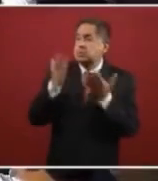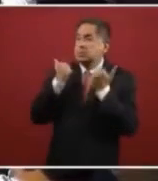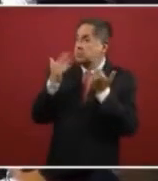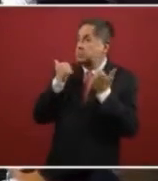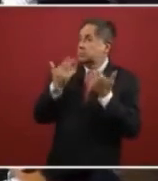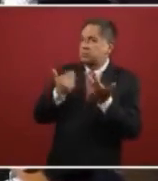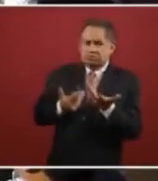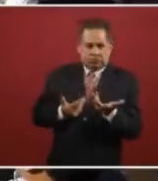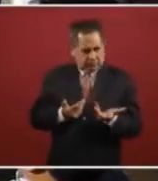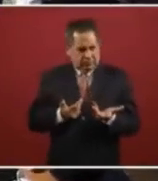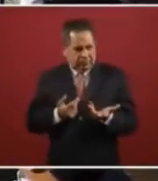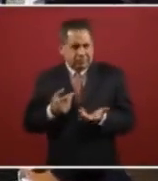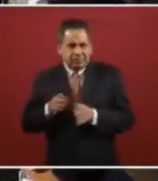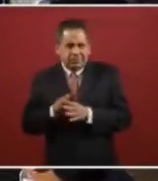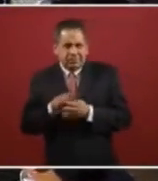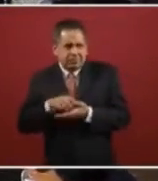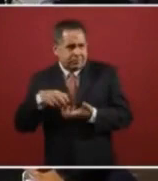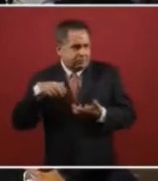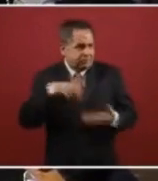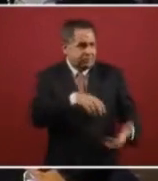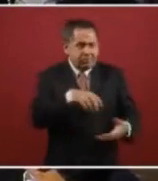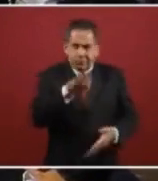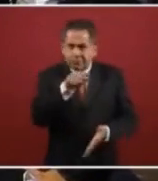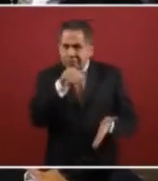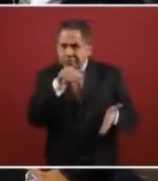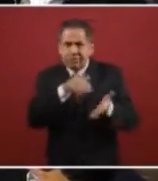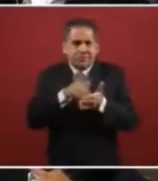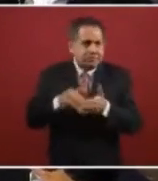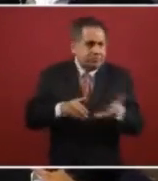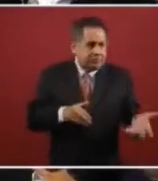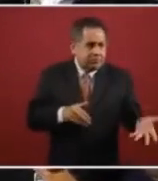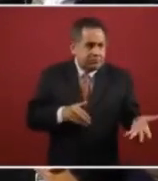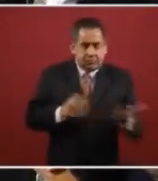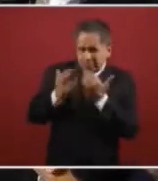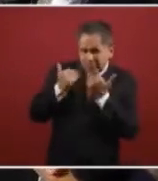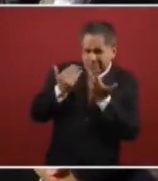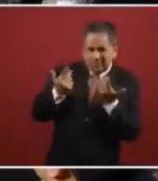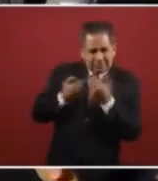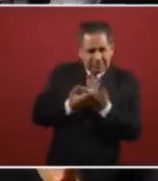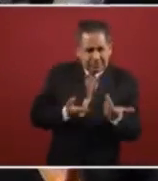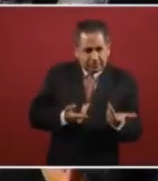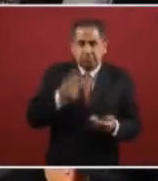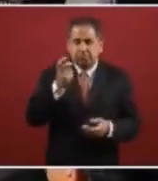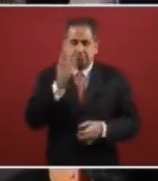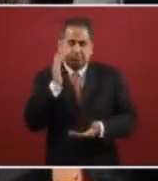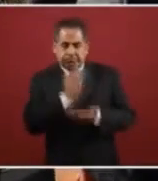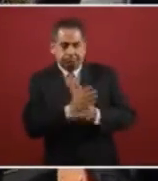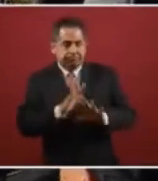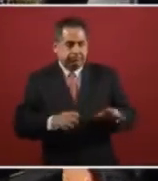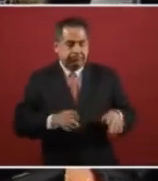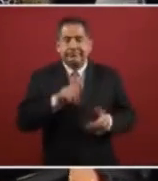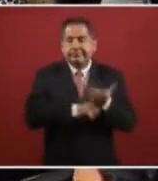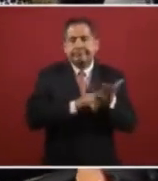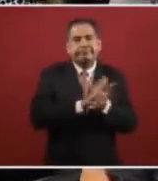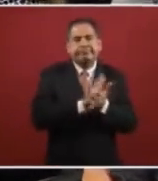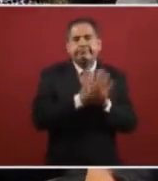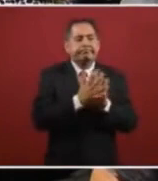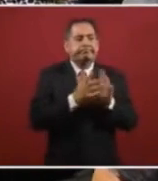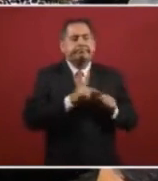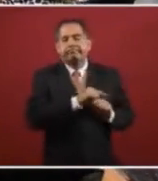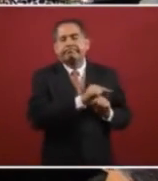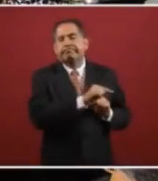entonces están molestos están inconformes y es una red como todo